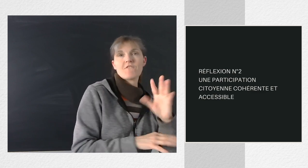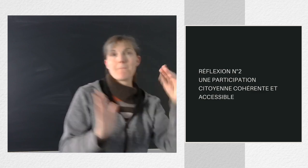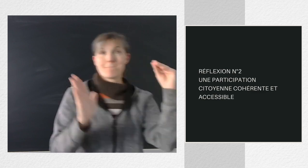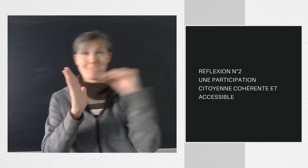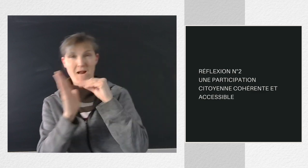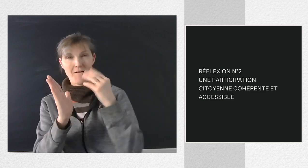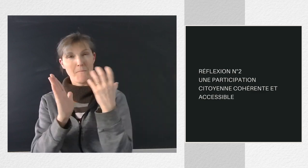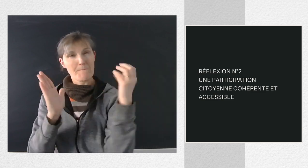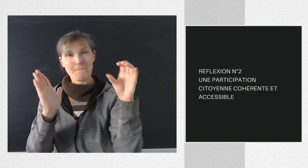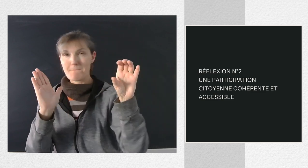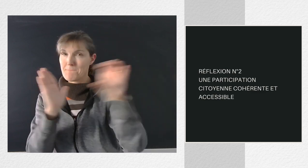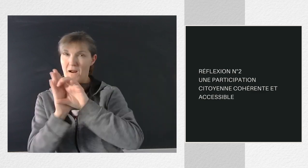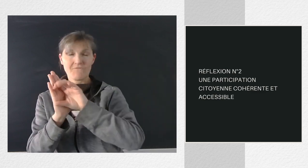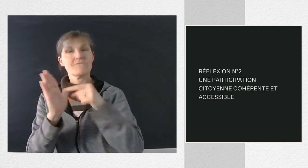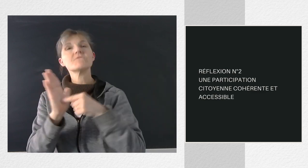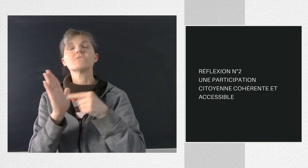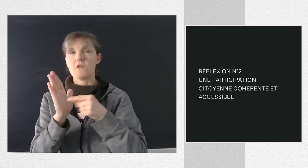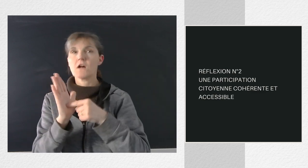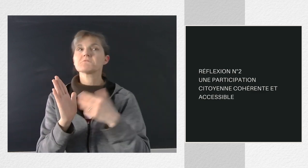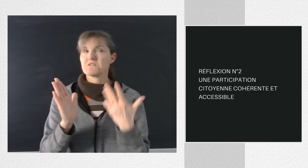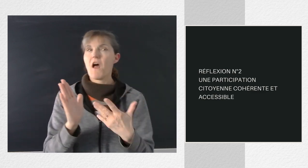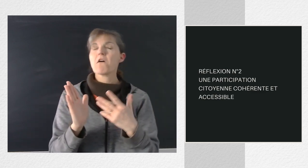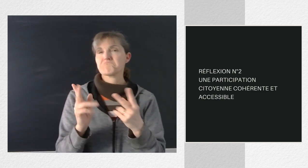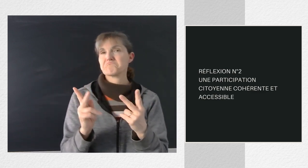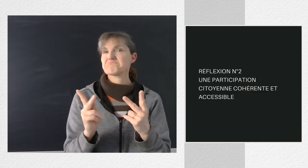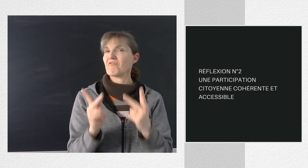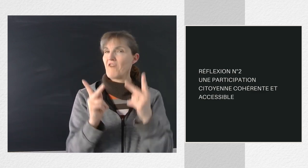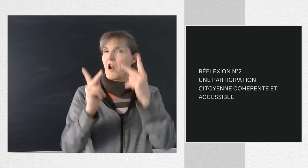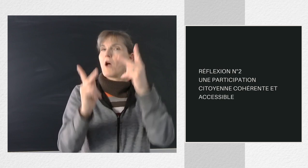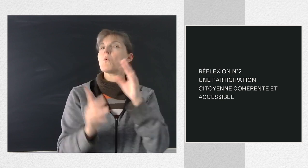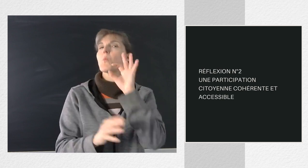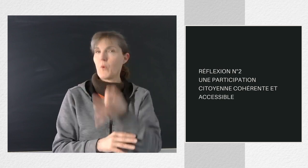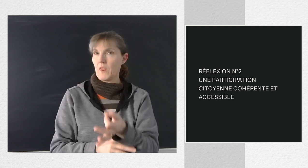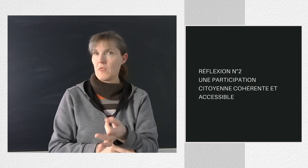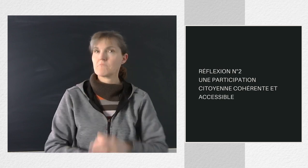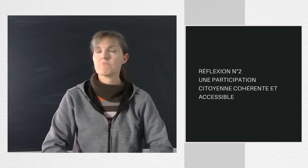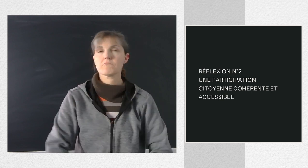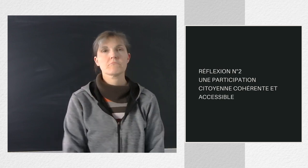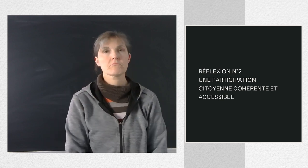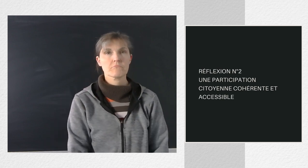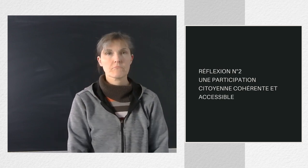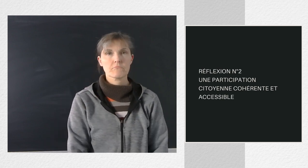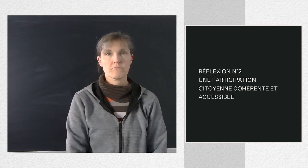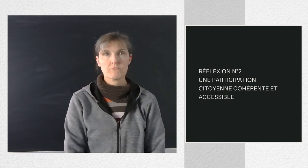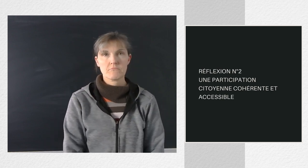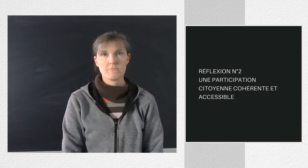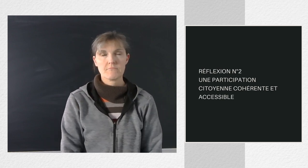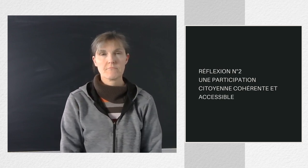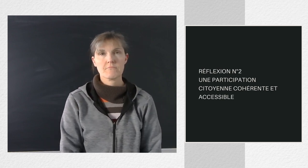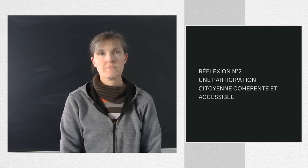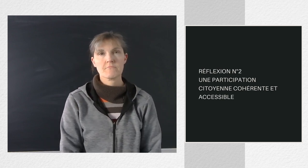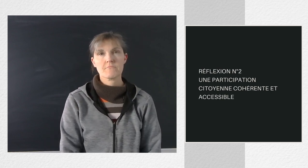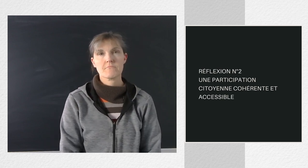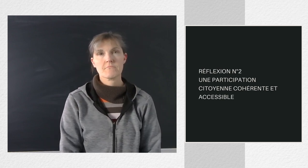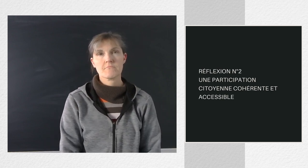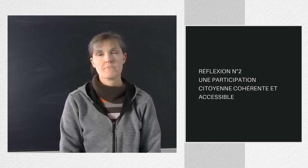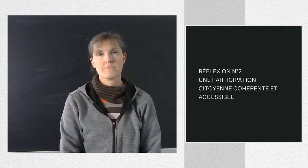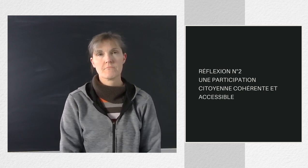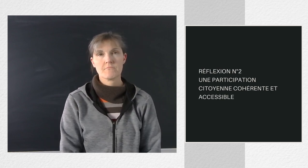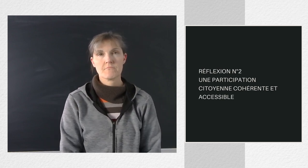Je pense sincèrement que la proposition de loi mettant la langue des signes dans la Constitution prend ici tout son